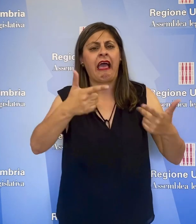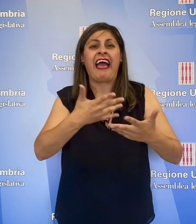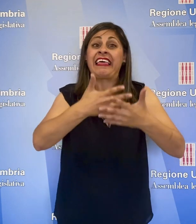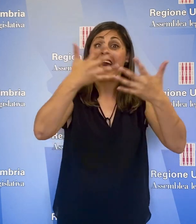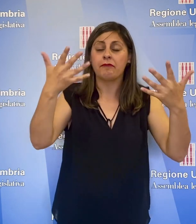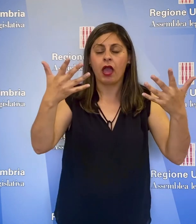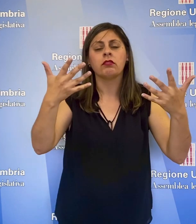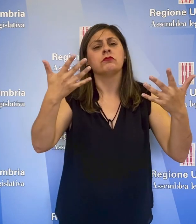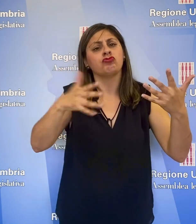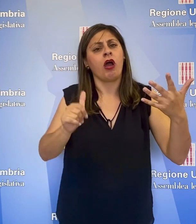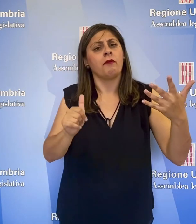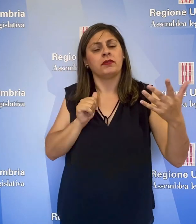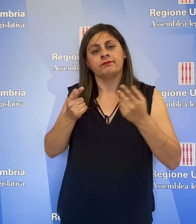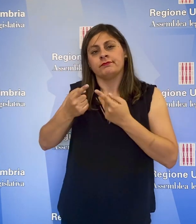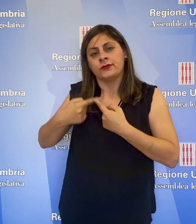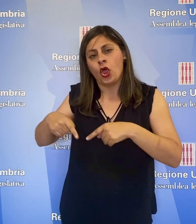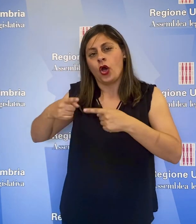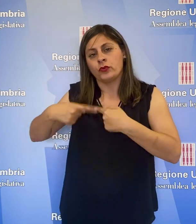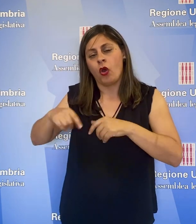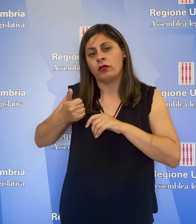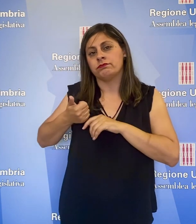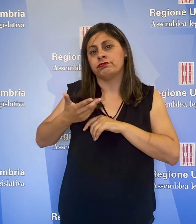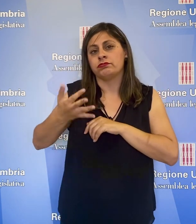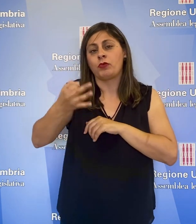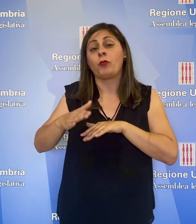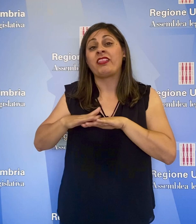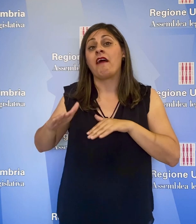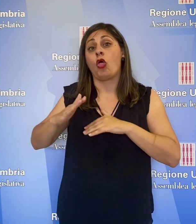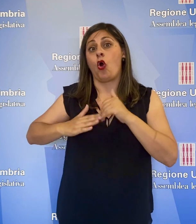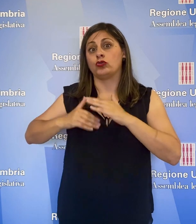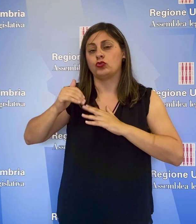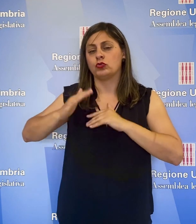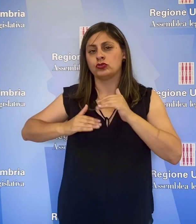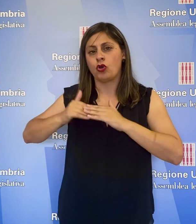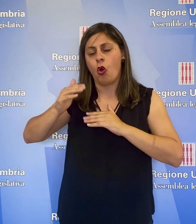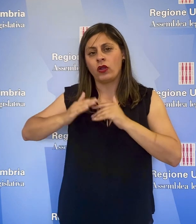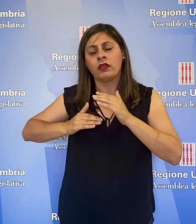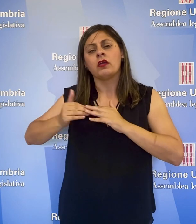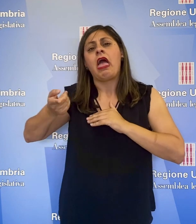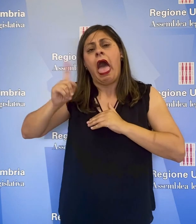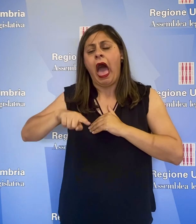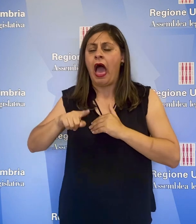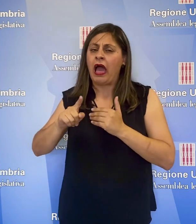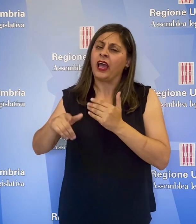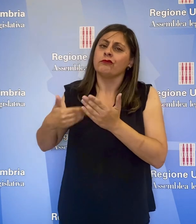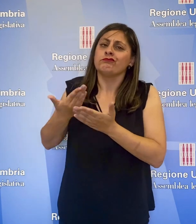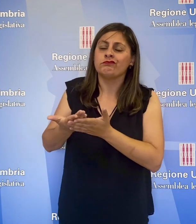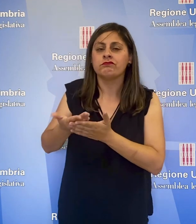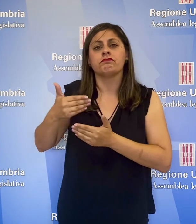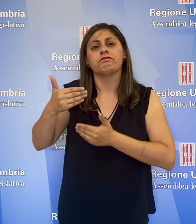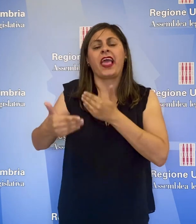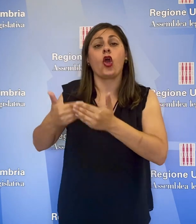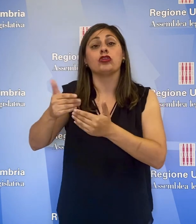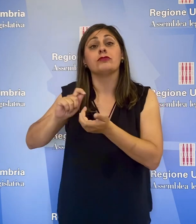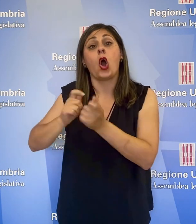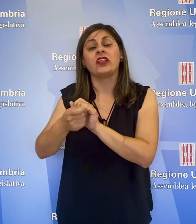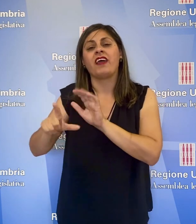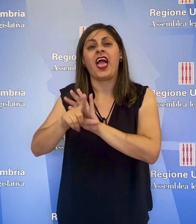chiarimenti dopo numerose riunioni al tavolo delle costruzioni, intrapreso anche un percorso di modifica della legge